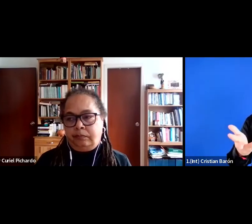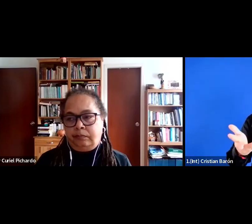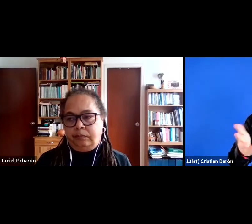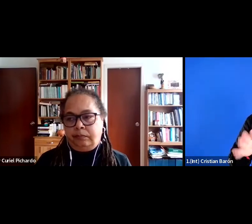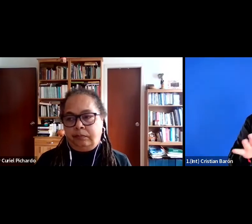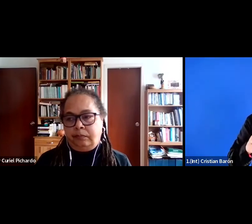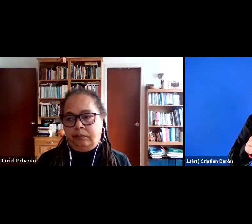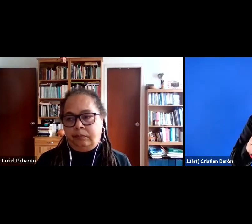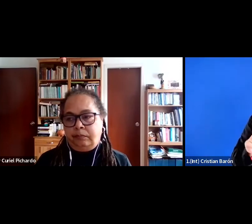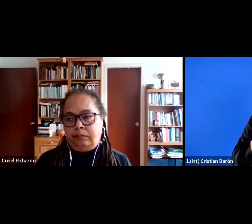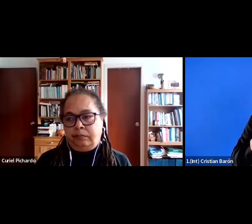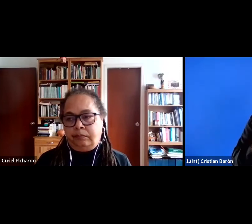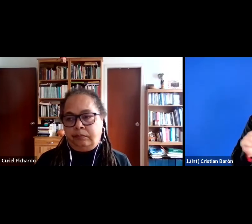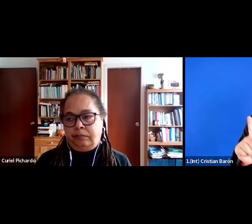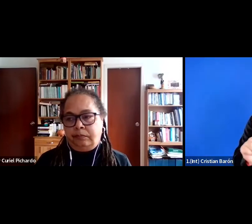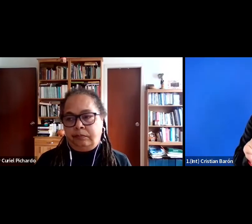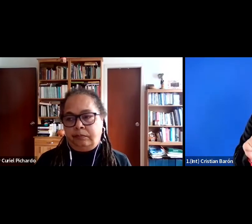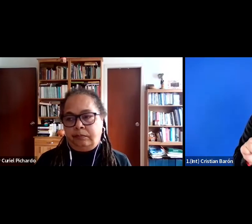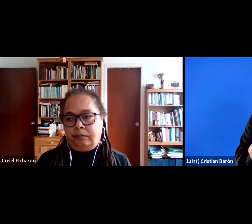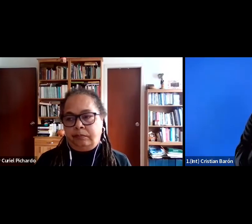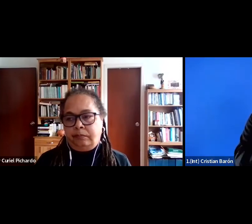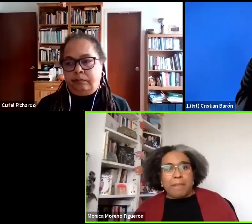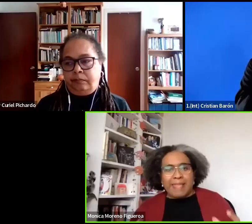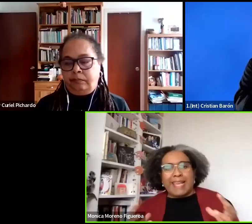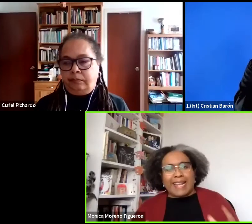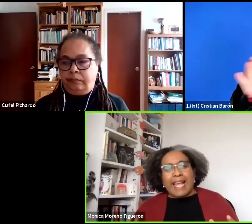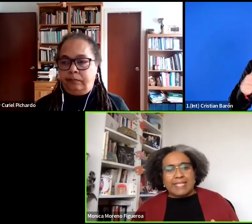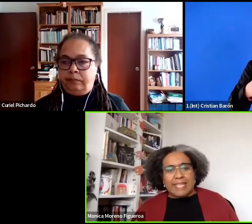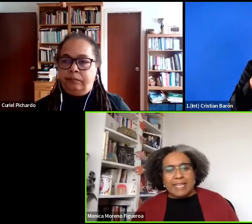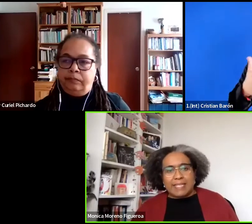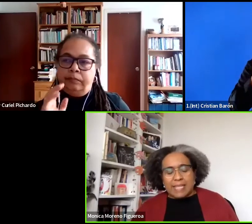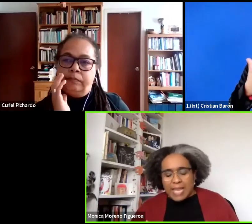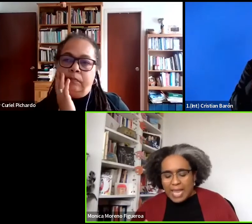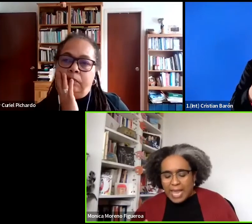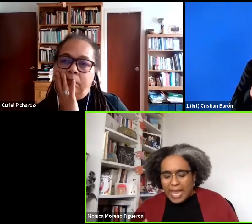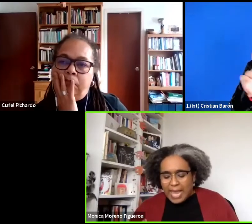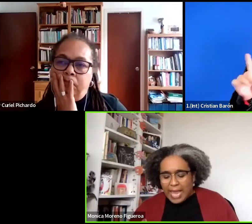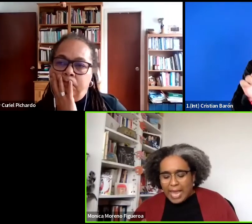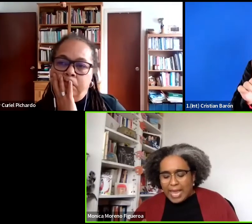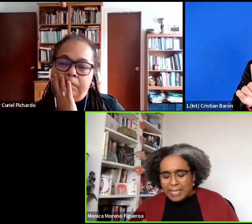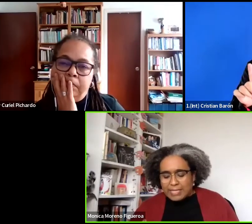en los roles de las clases medias en el sistema de clases,